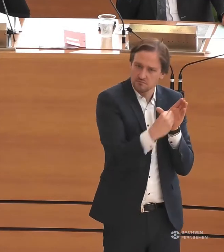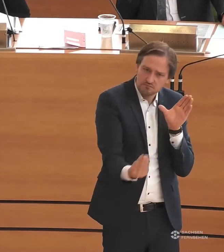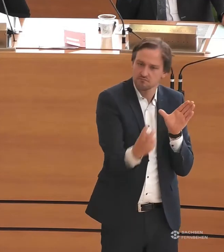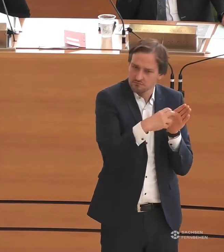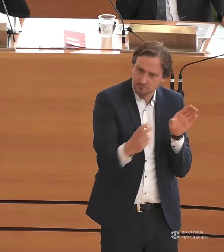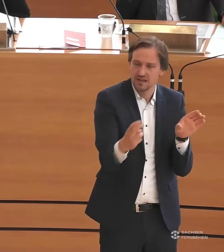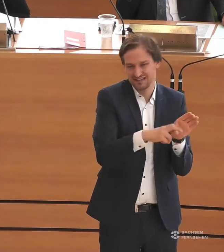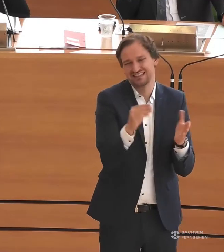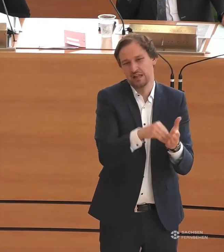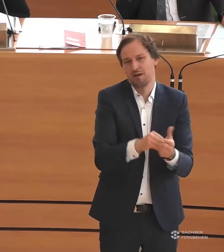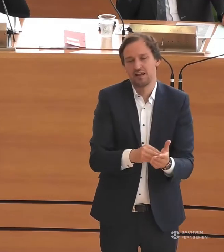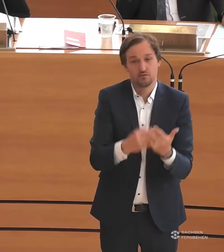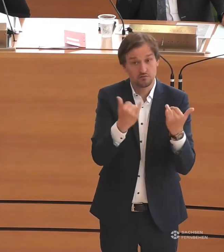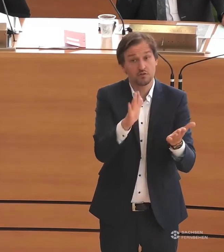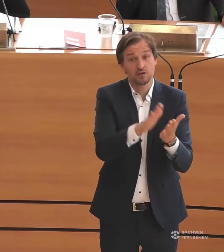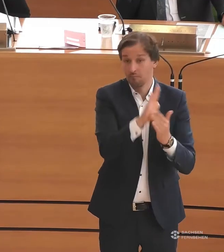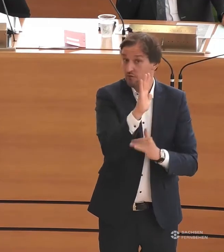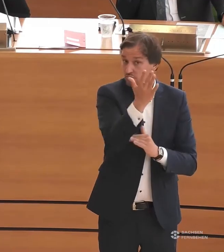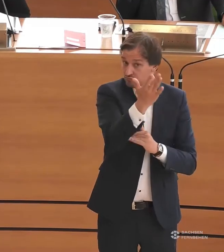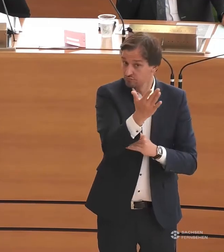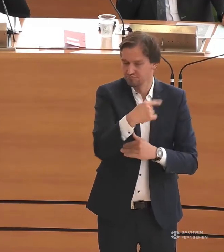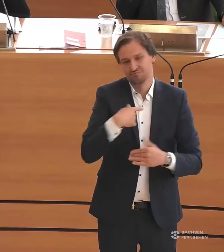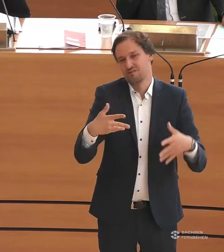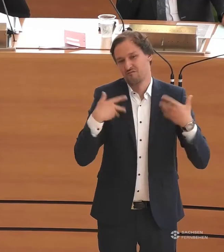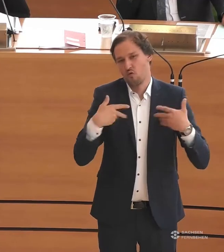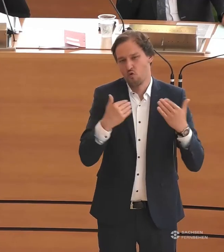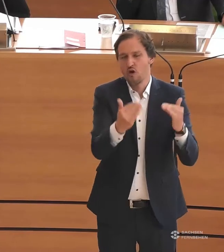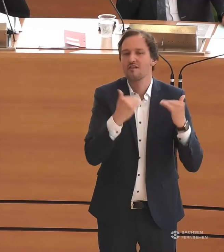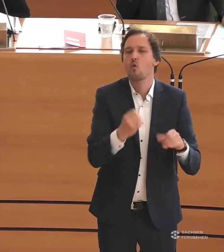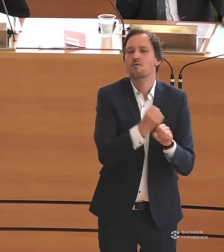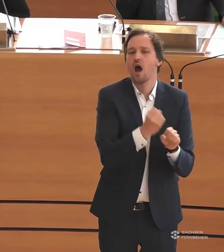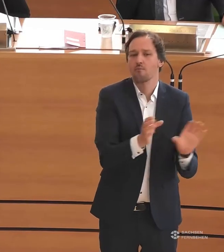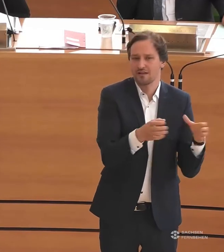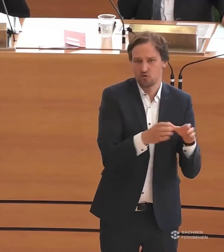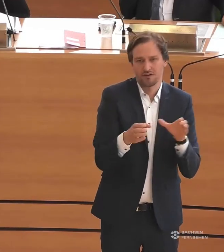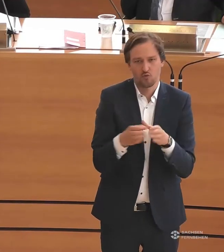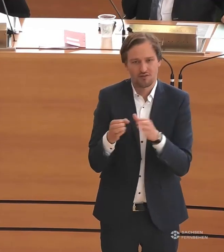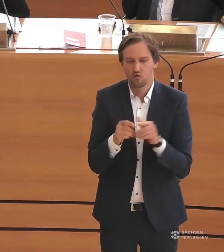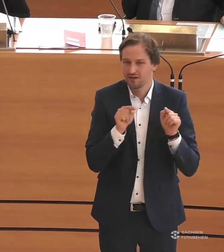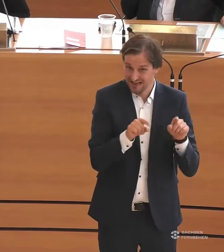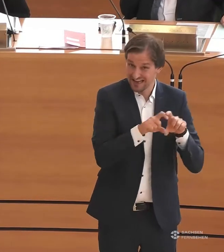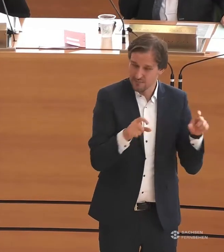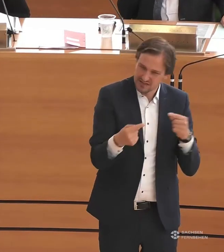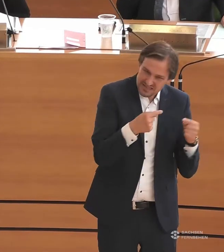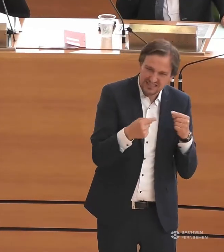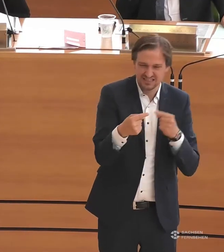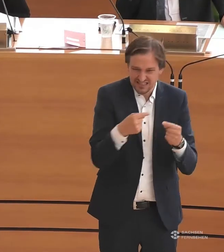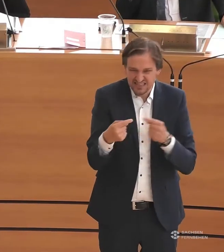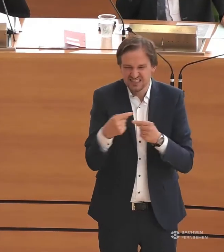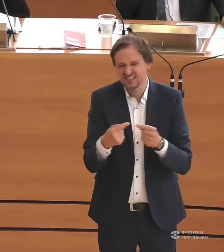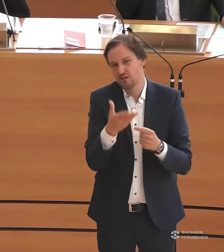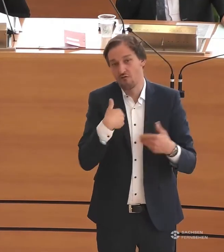auch sehr froh, dass das auch passiert in den Unterarbeitsgruppen, die sich auch jetzt schon mit dem Thema beschäftigen. Und ich bin sehr froh, dass wir auch das